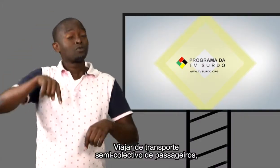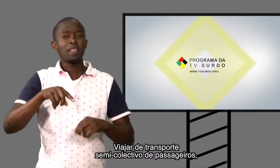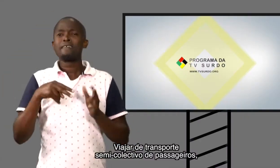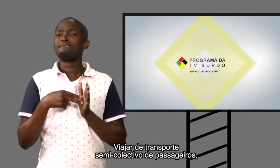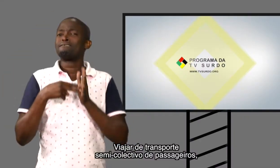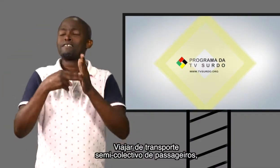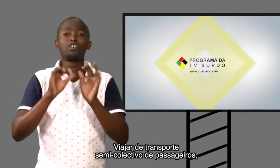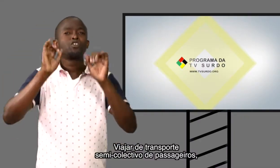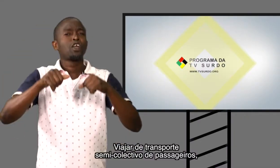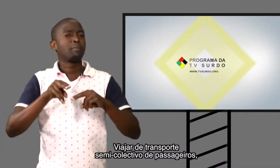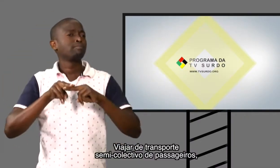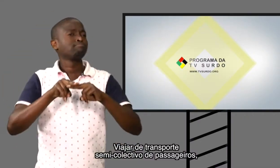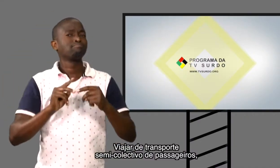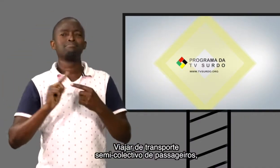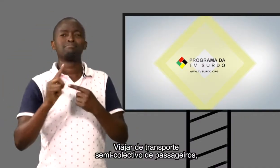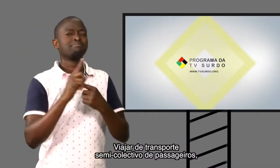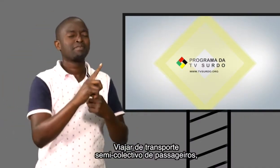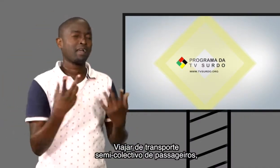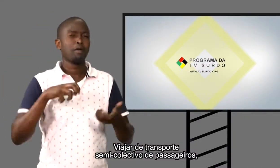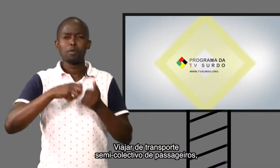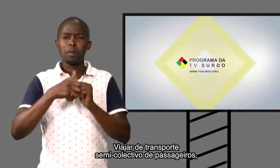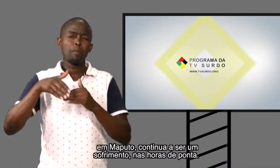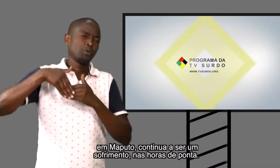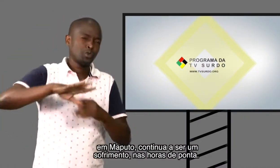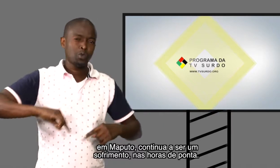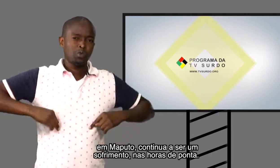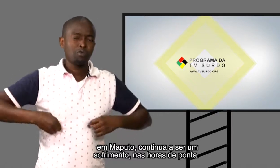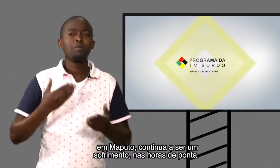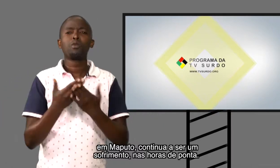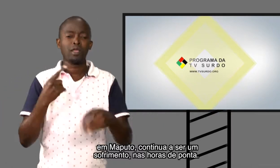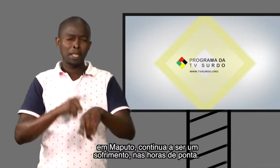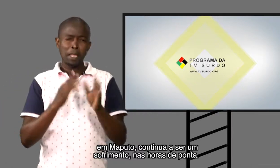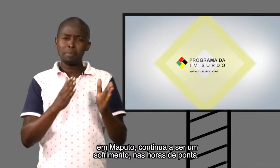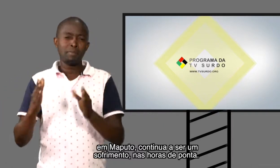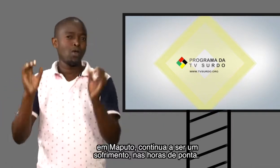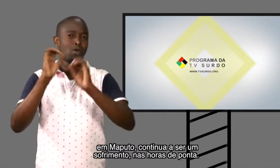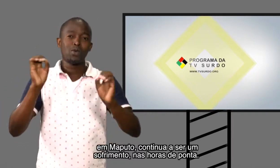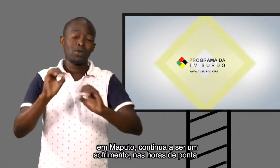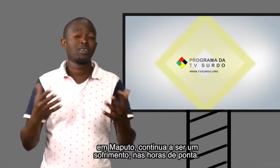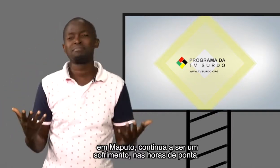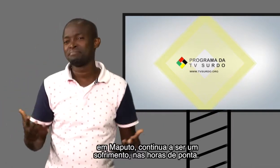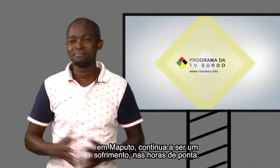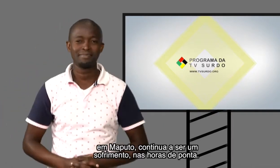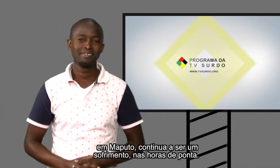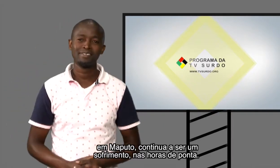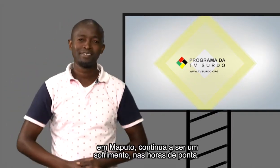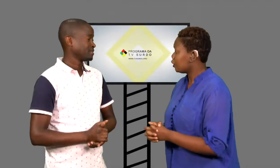Viajar de transporte semicoletivo de passageiros em Maputo, continua a ser um sofrimento nas horas de ponta.